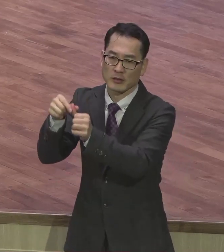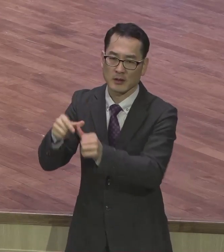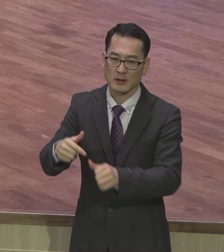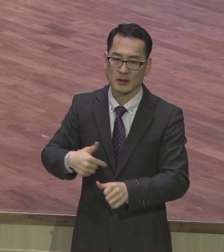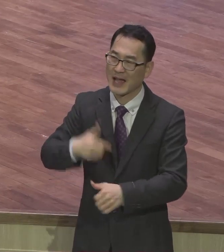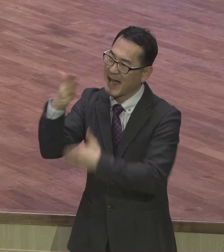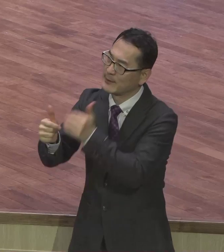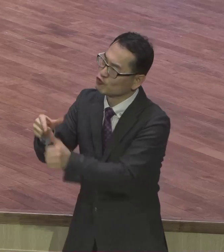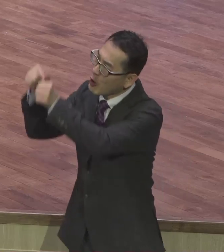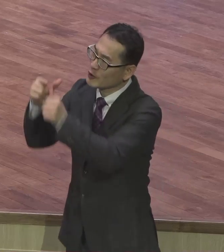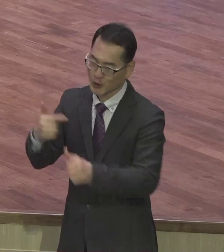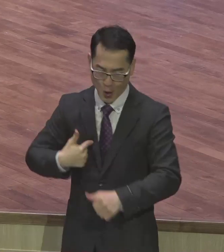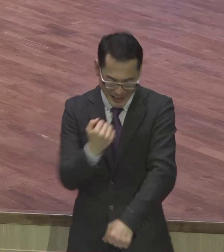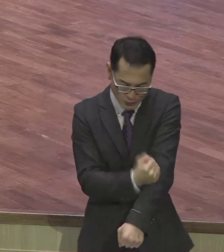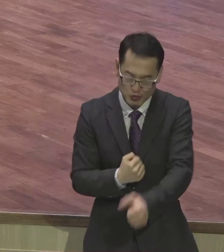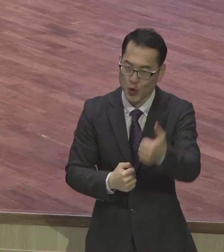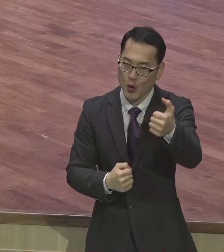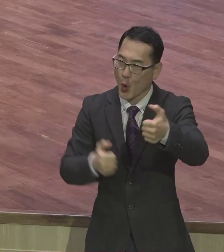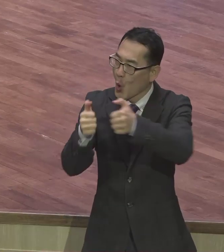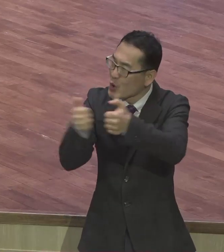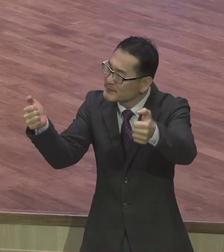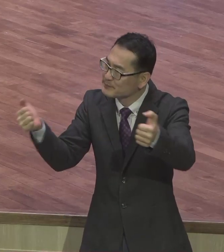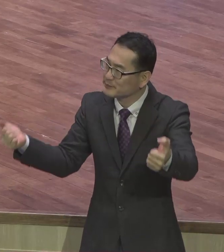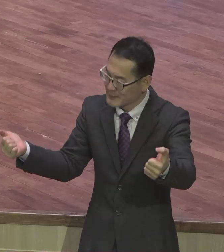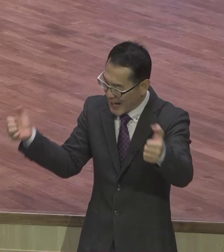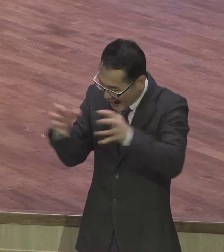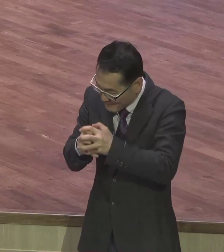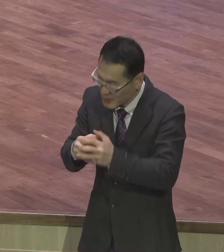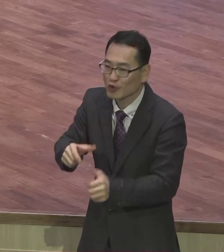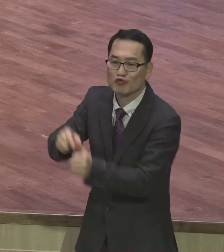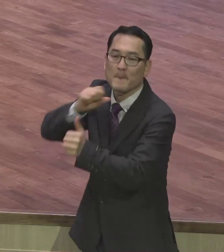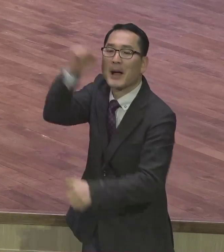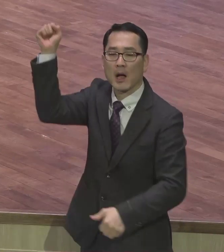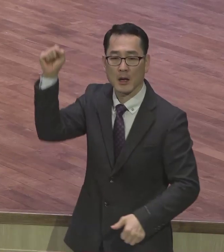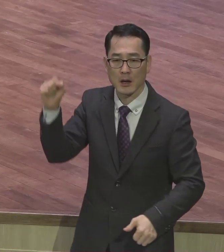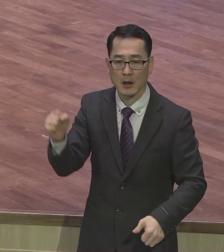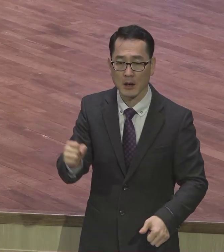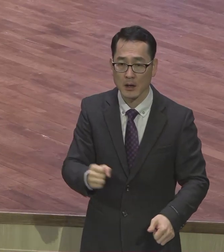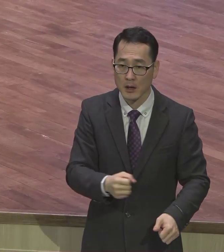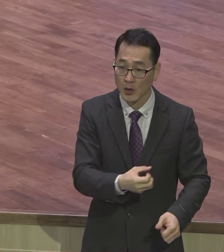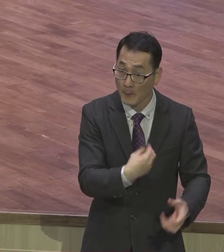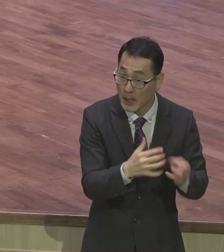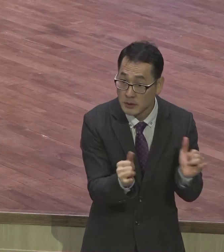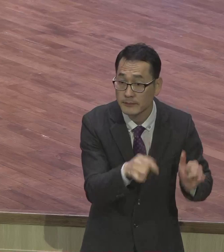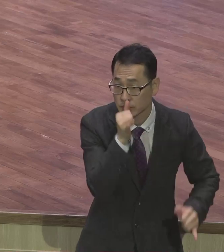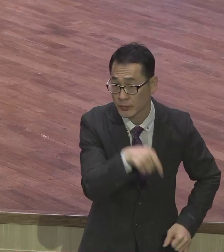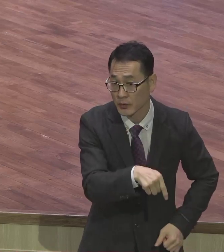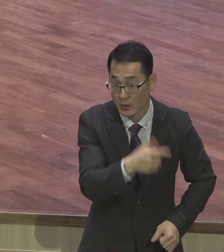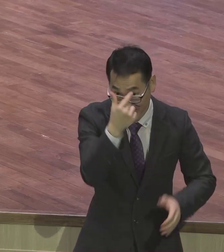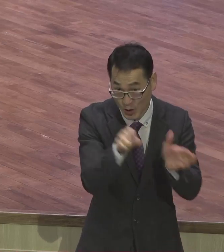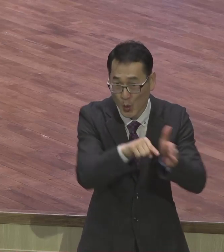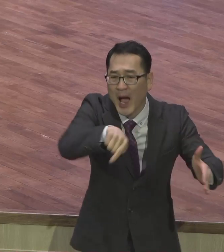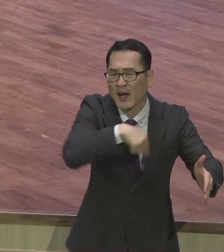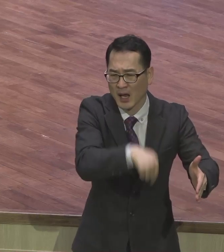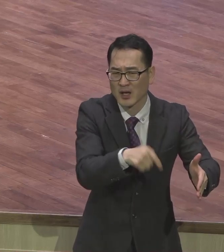% 되어야 구원받는다 그렇게 말하는 기독교 안에 종교가 많아요 감리교